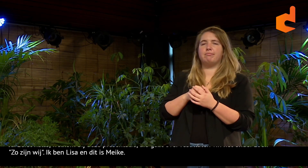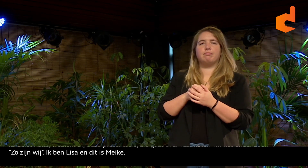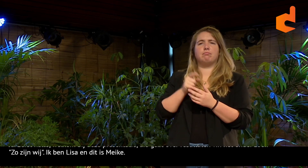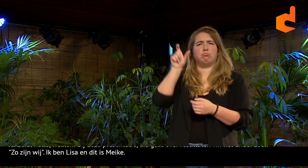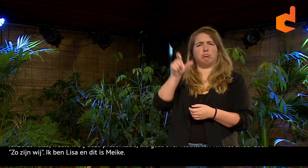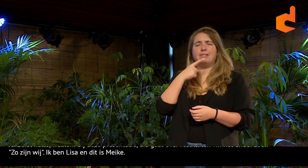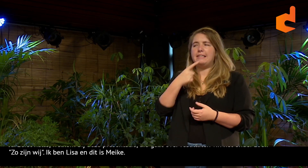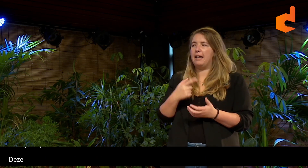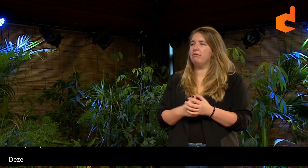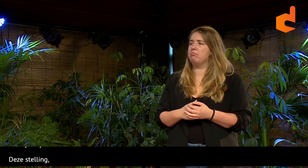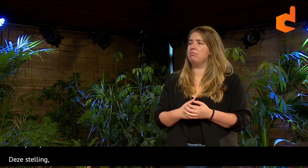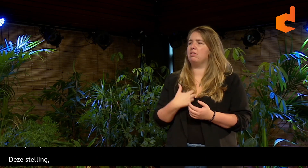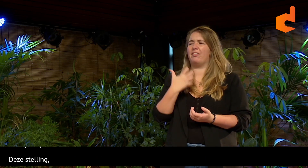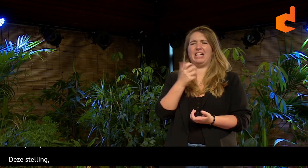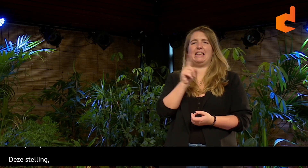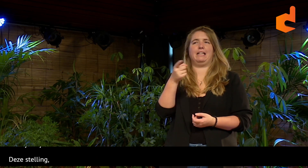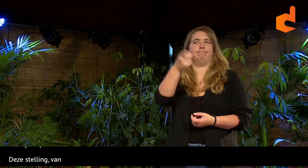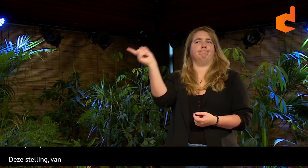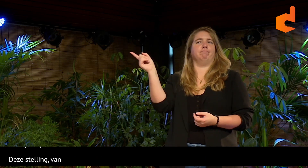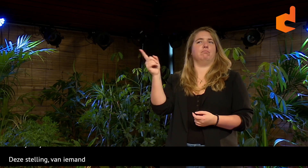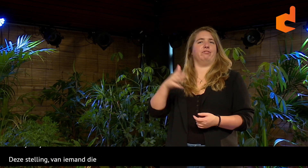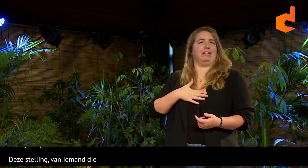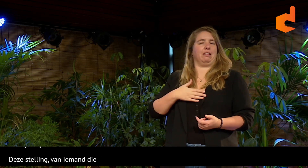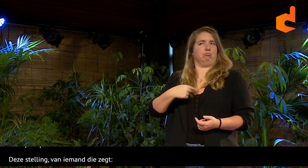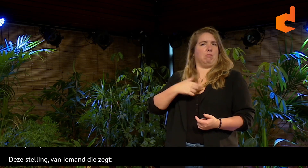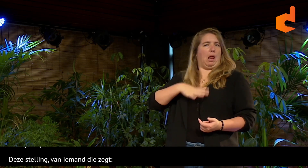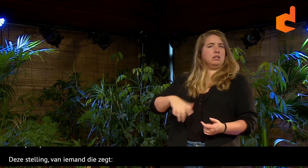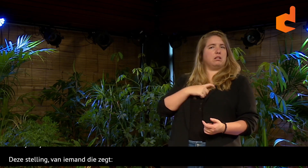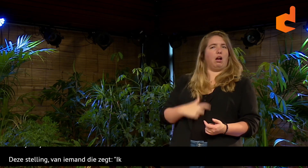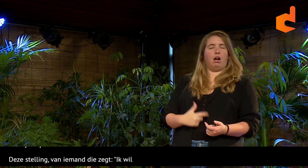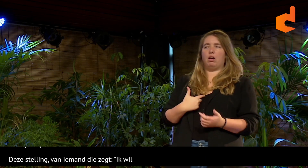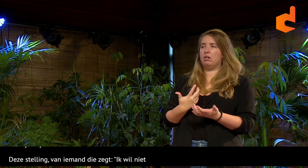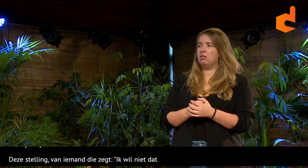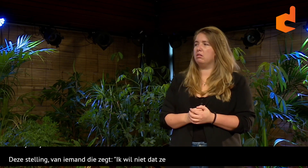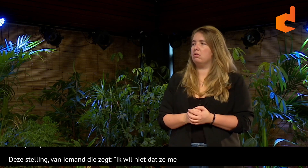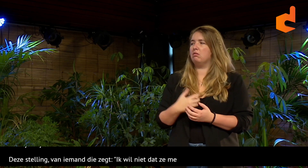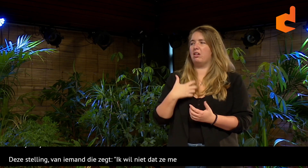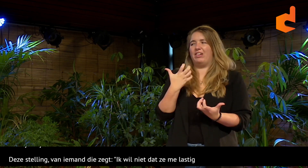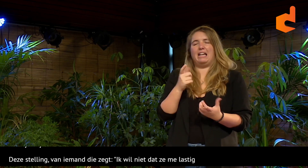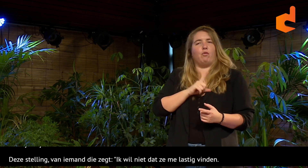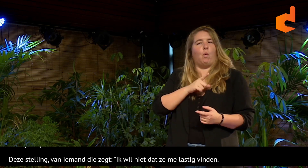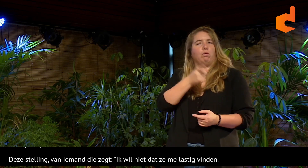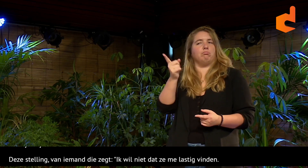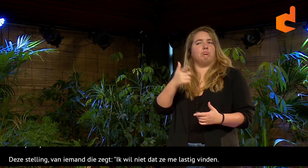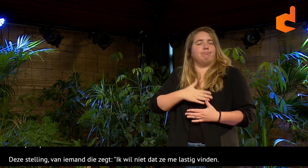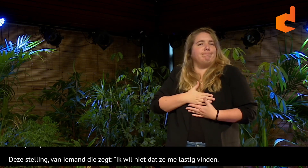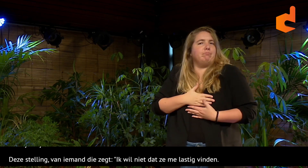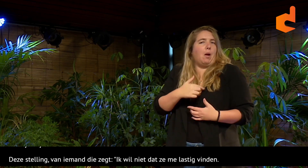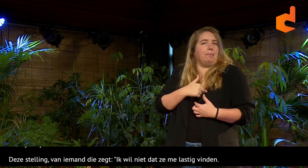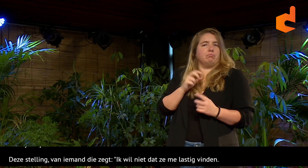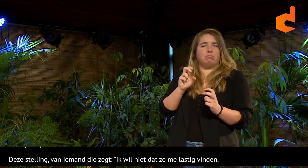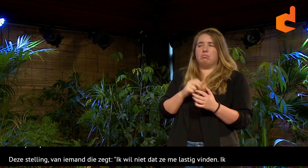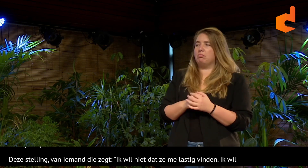Deze stelling van iemand die zegt, ik wil niet dat ze me lastig vinden, ik wil gewoon